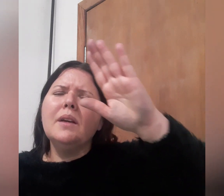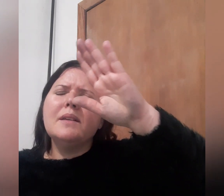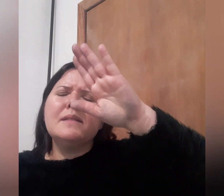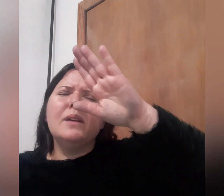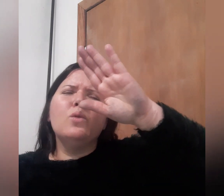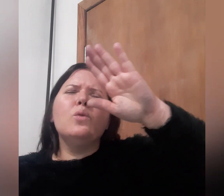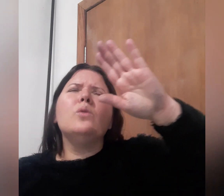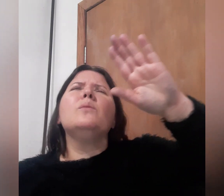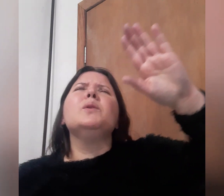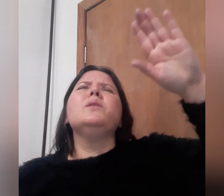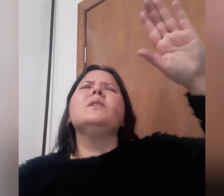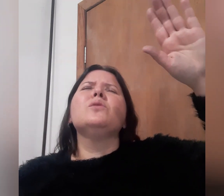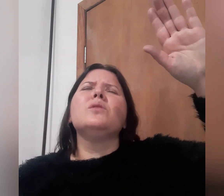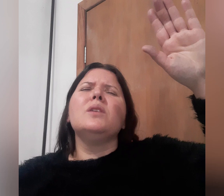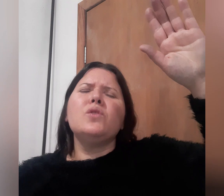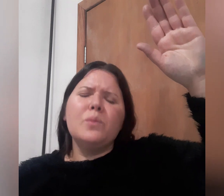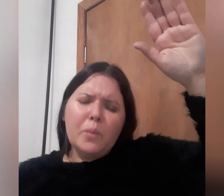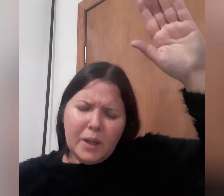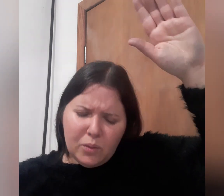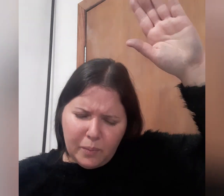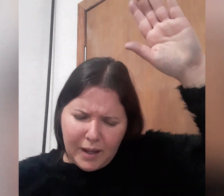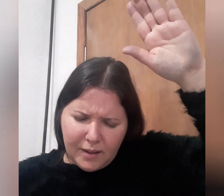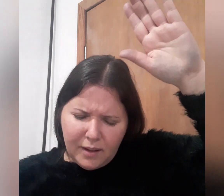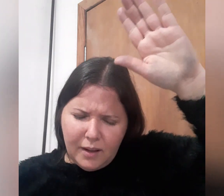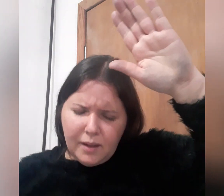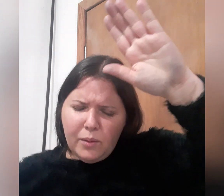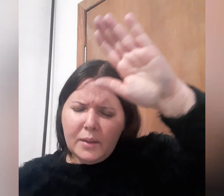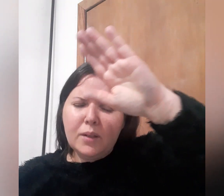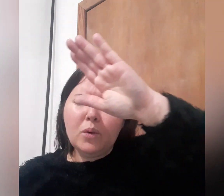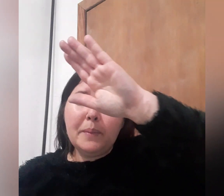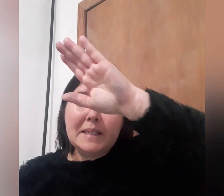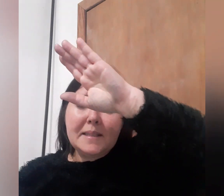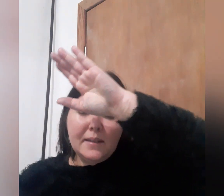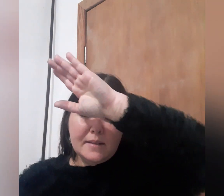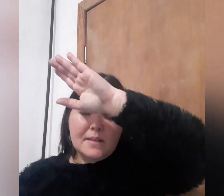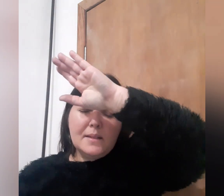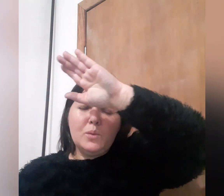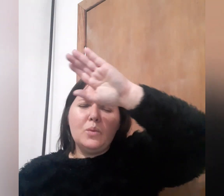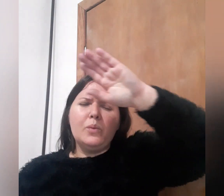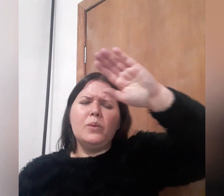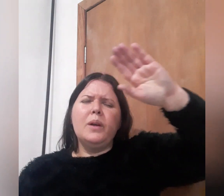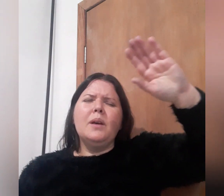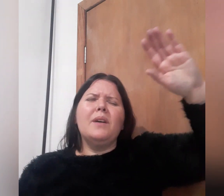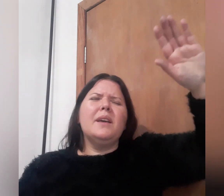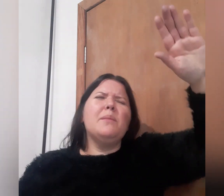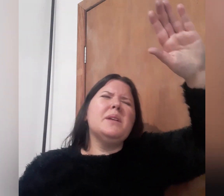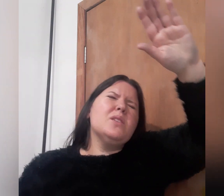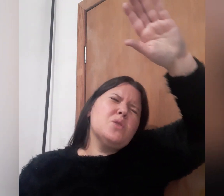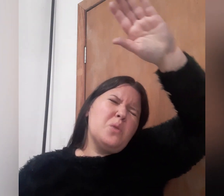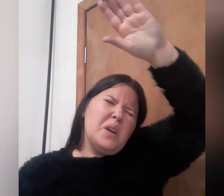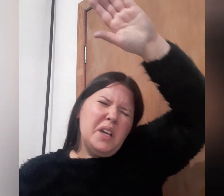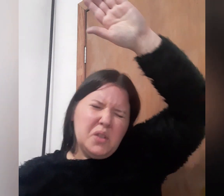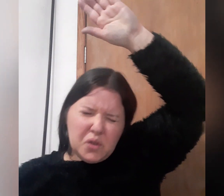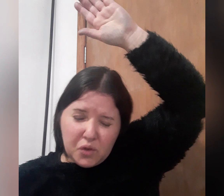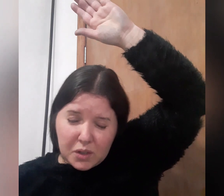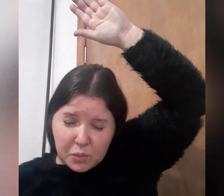Senhor, meu Deus, neste momento, Pai, eu entro em presença, Senhor. Vai quebrando as correntes, Jesus,